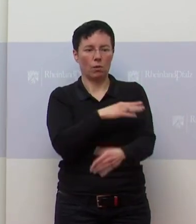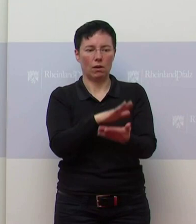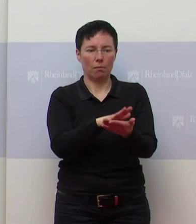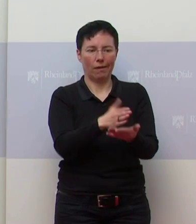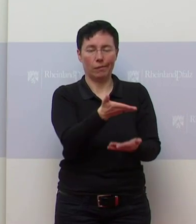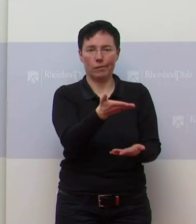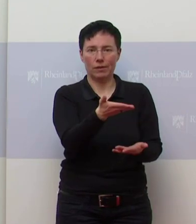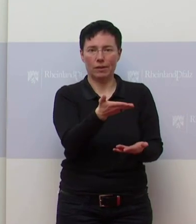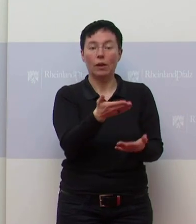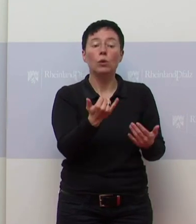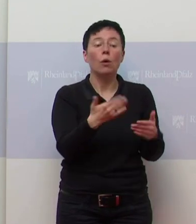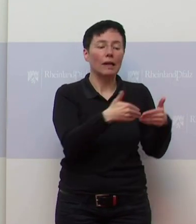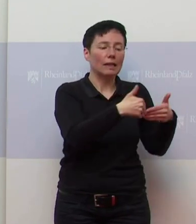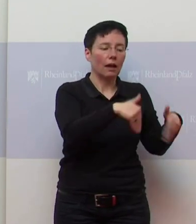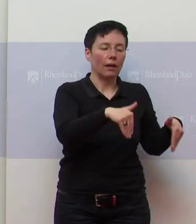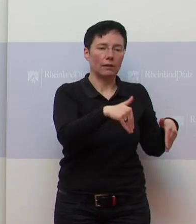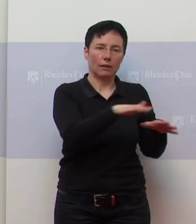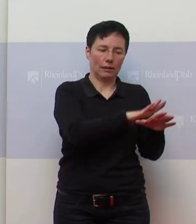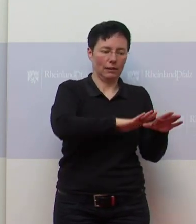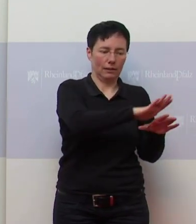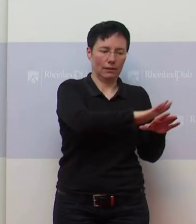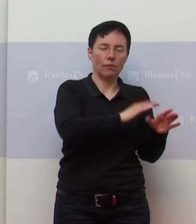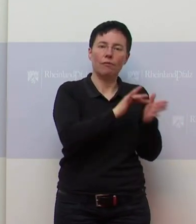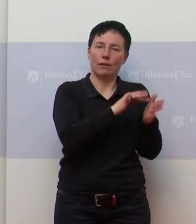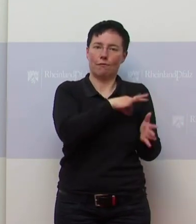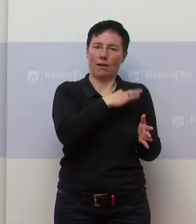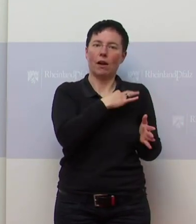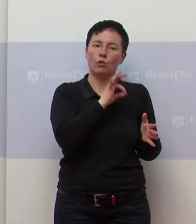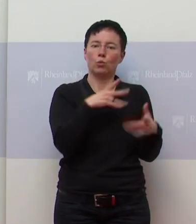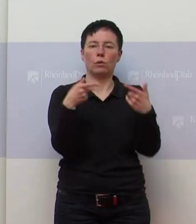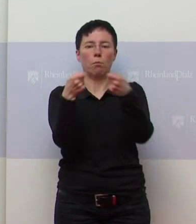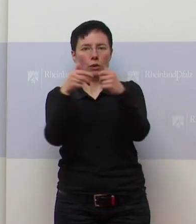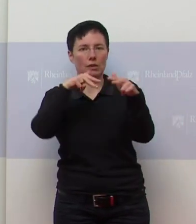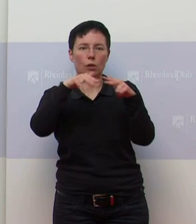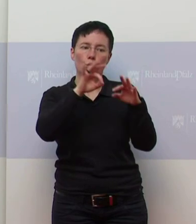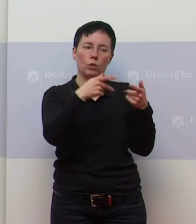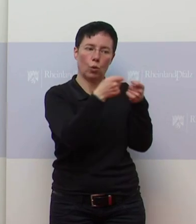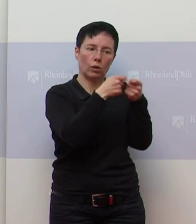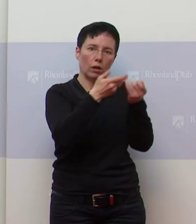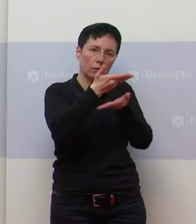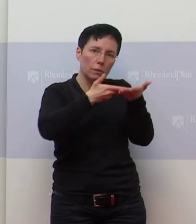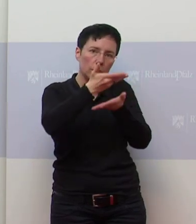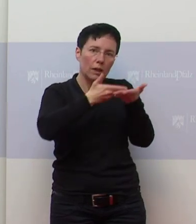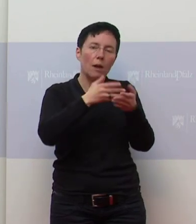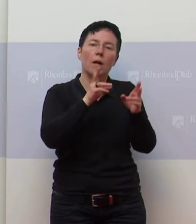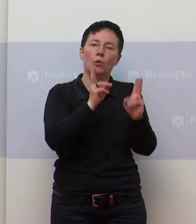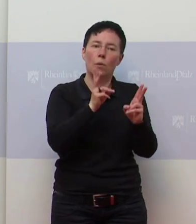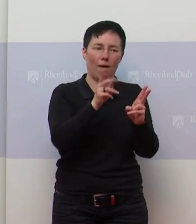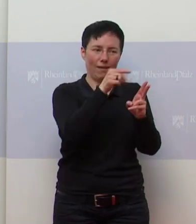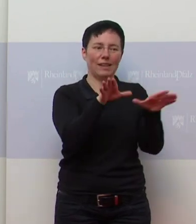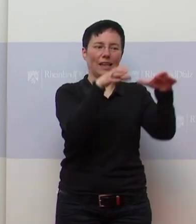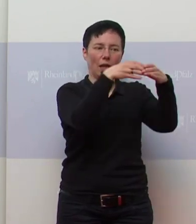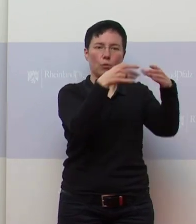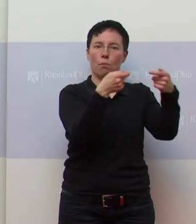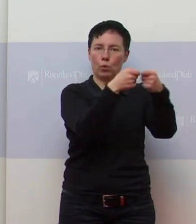wir sind jetzt in der Grenzregion immer sehr gut in Kontakt mit dem Bund. Aber ansonsten läuft ja die Einstufung immer über dieses Gremium des